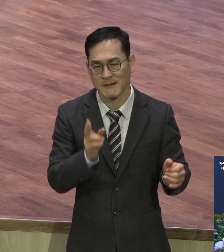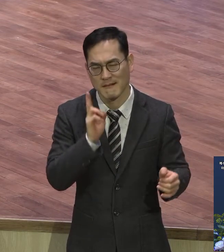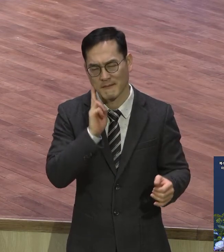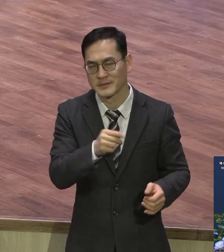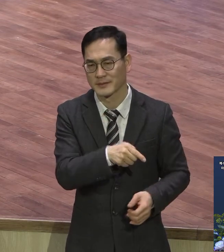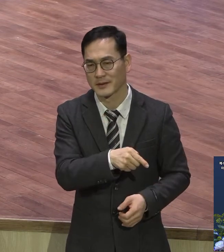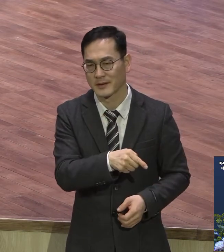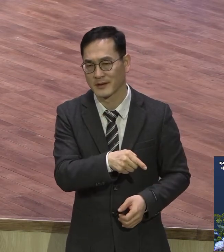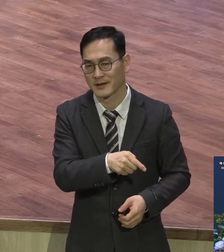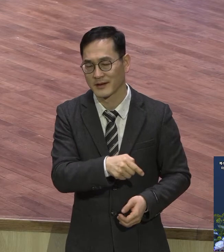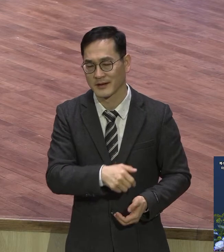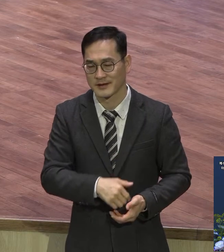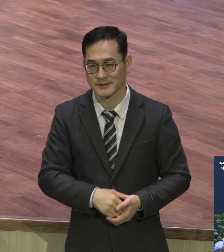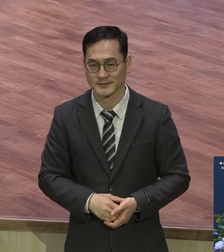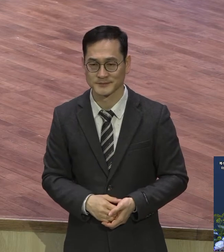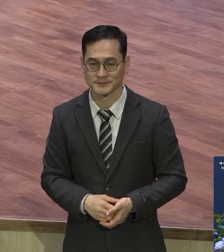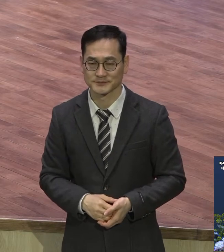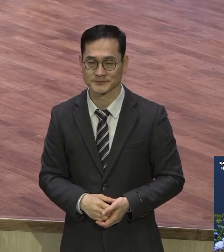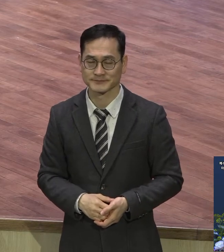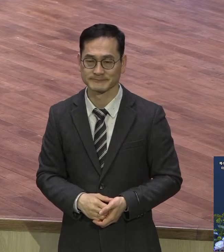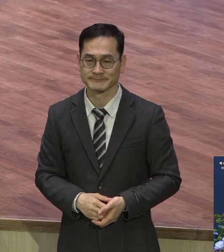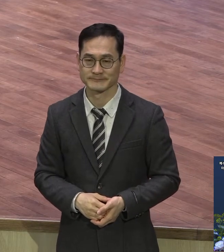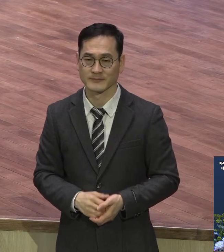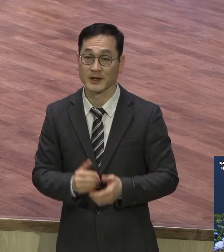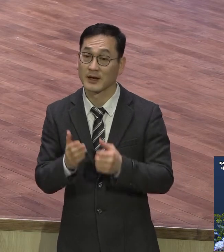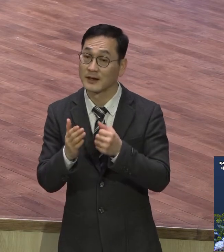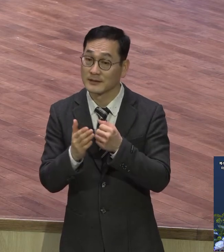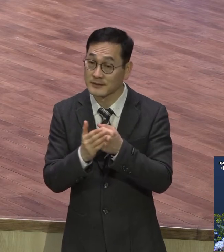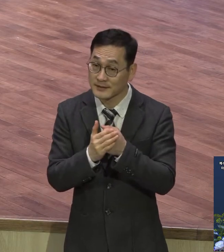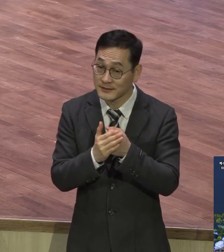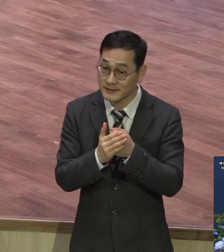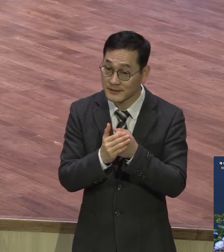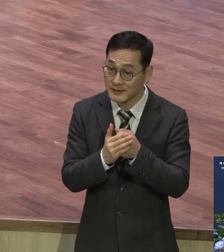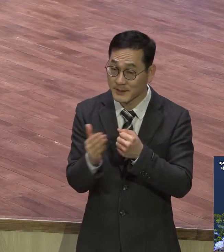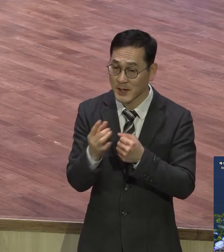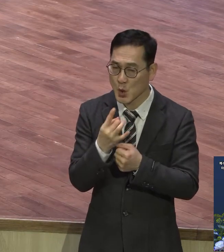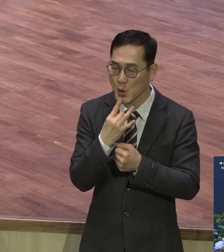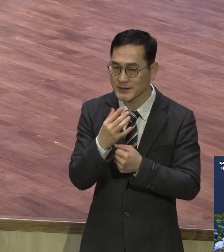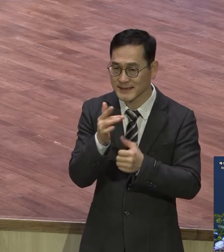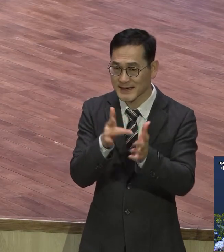그래서 우리는 오직 예수, 거의시도 밖에 없다.